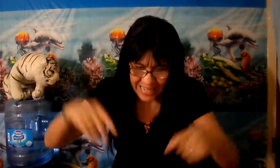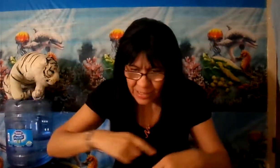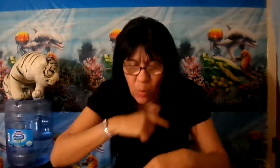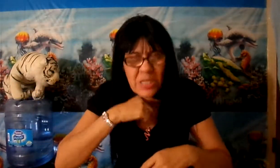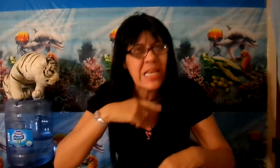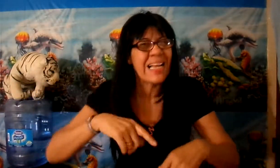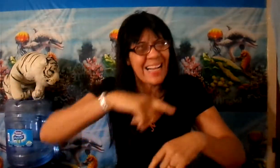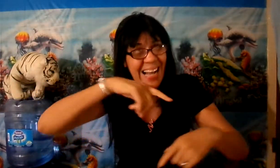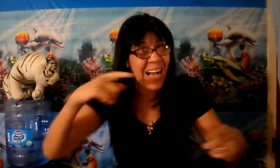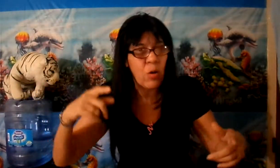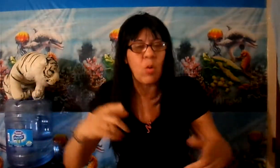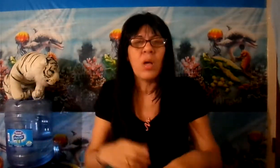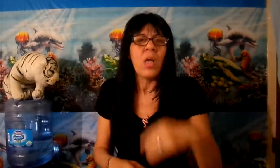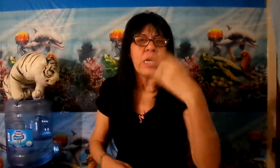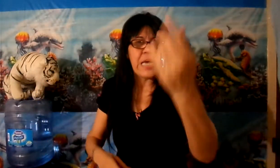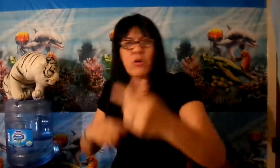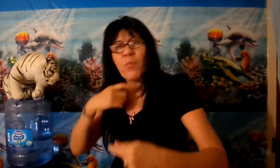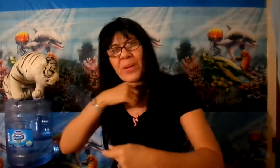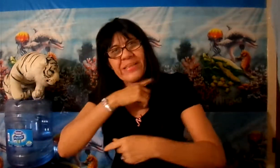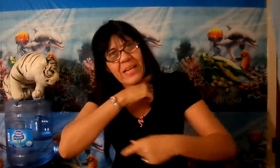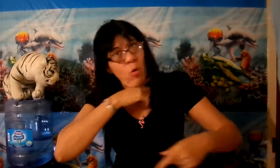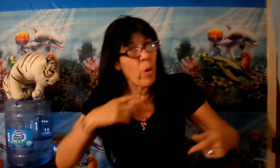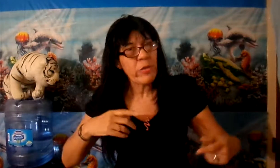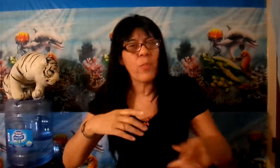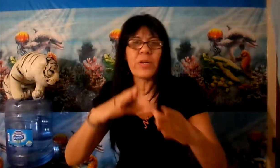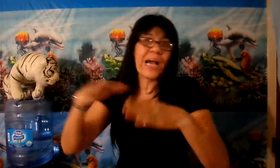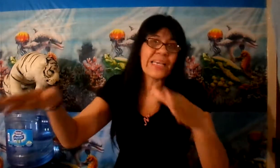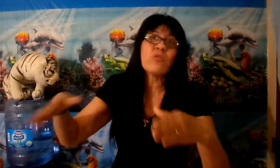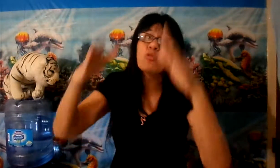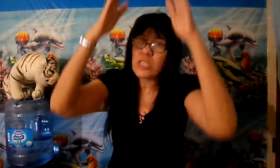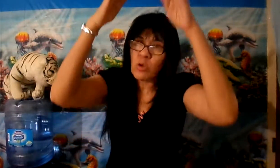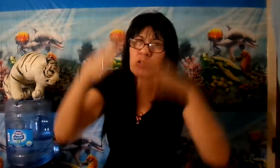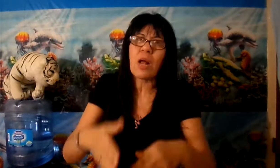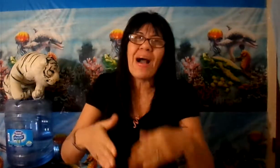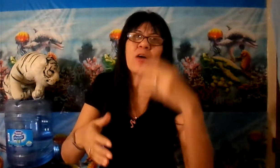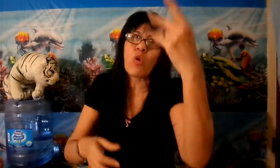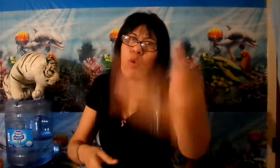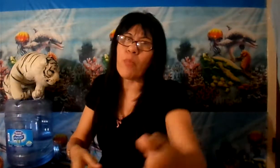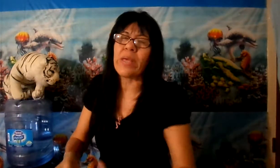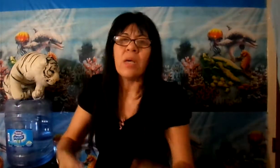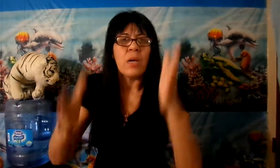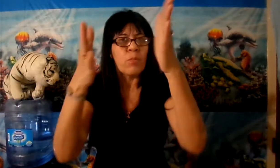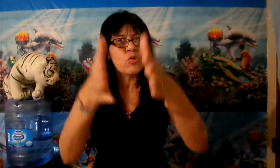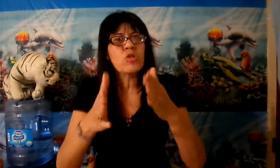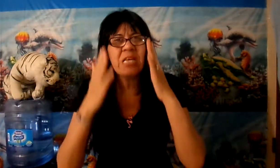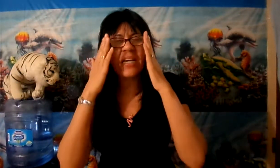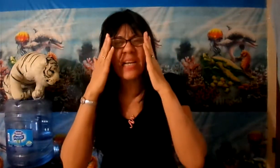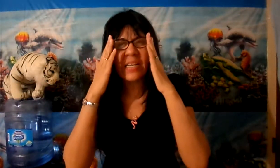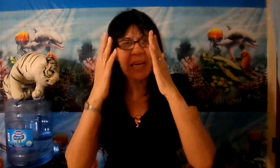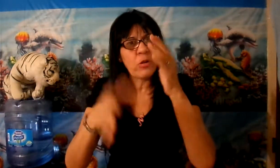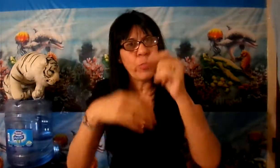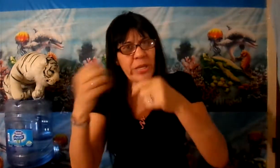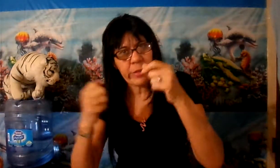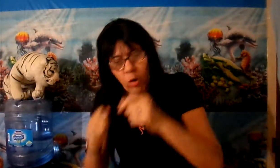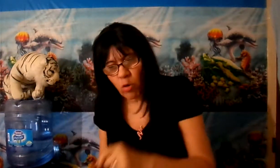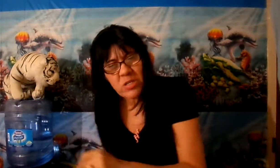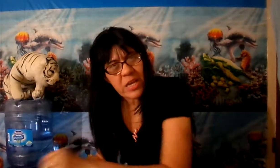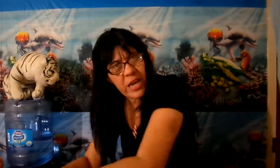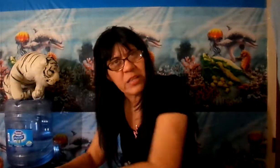como dicen, el casco. Y a romperte el cuello, porque aquí tú si no trabajas, no comes. Muchos se creen que los billetes los consigues en el